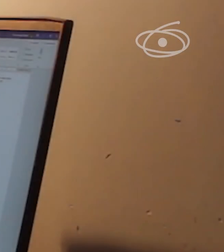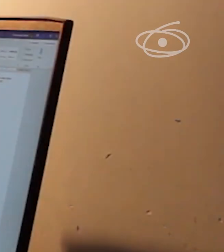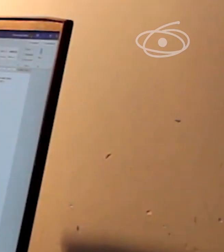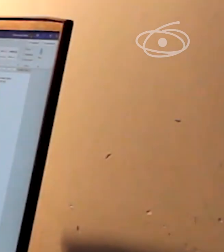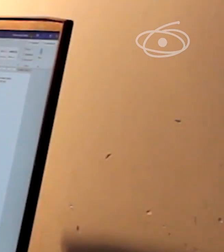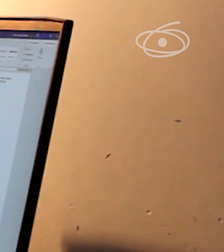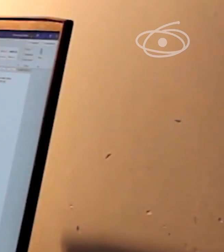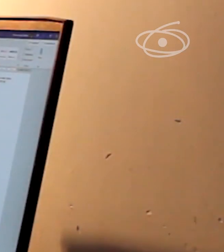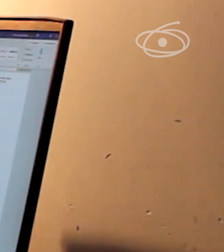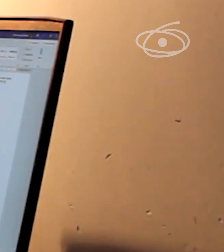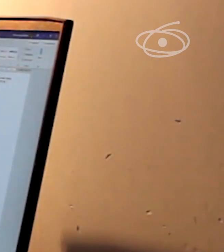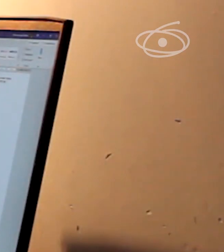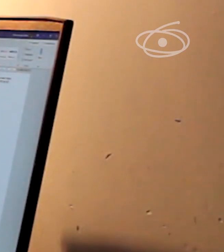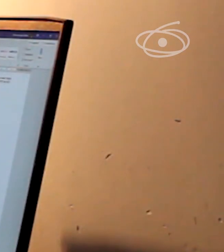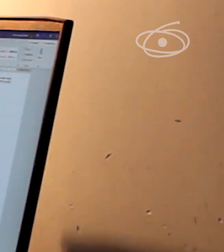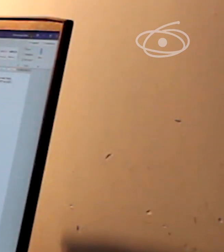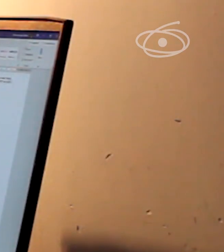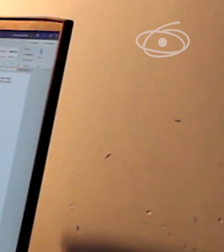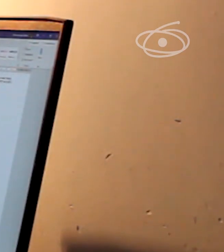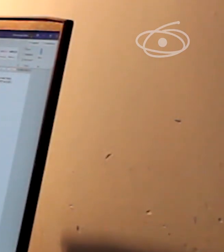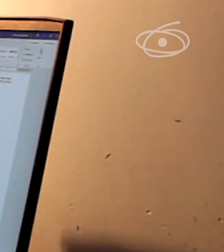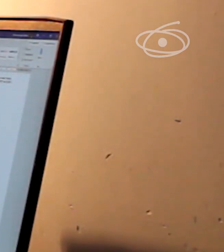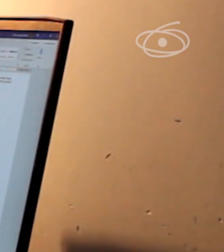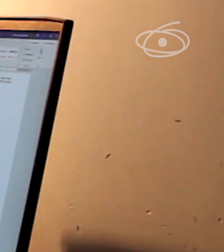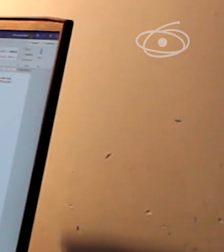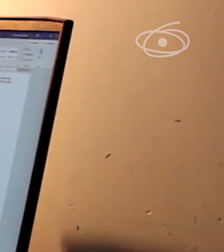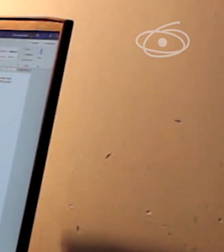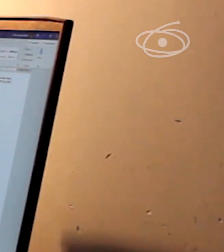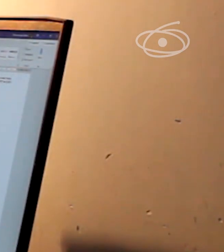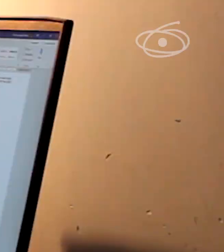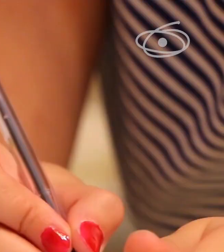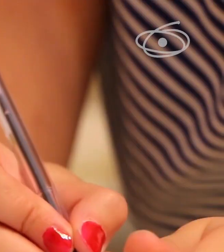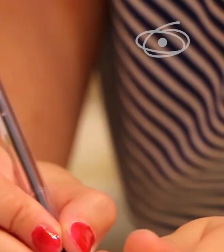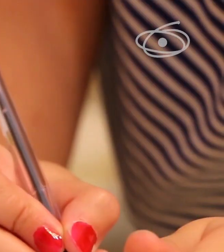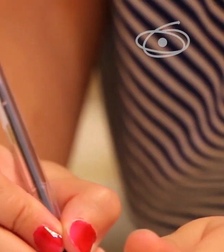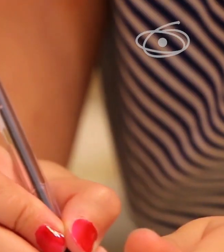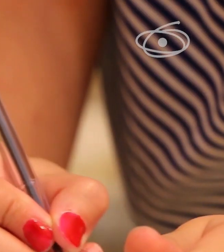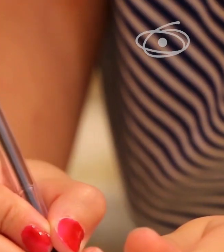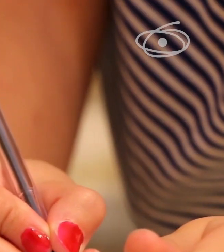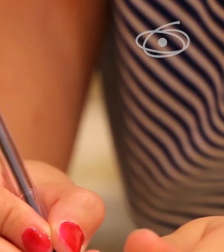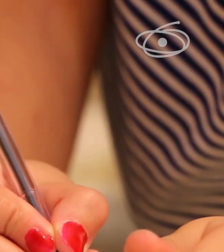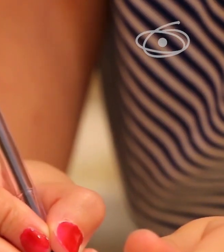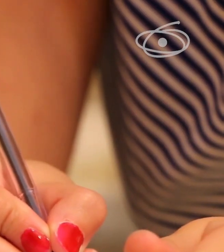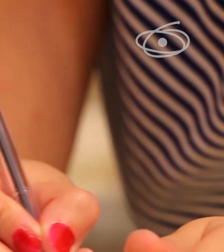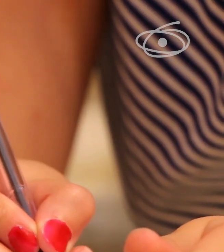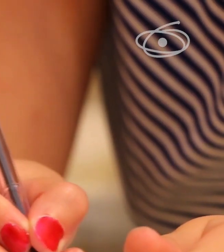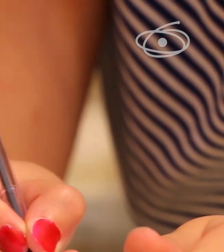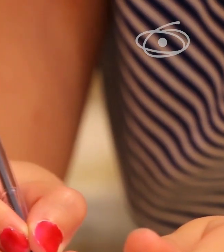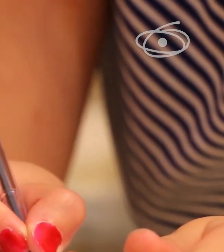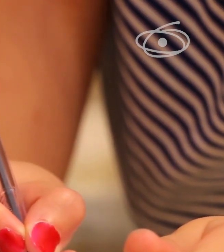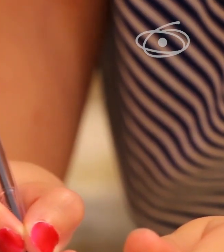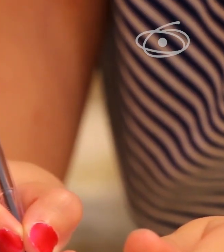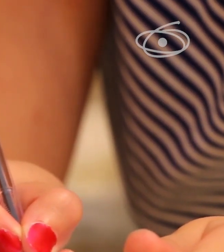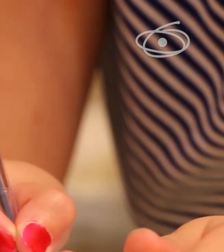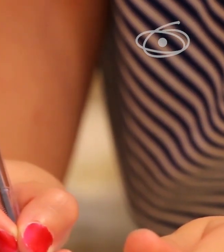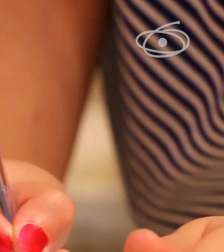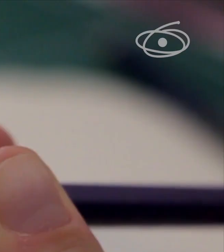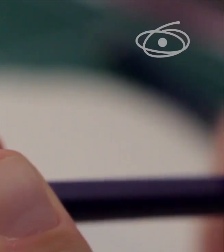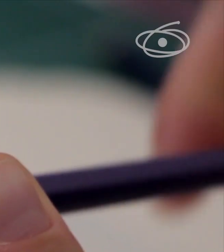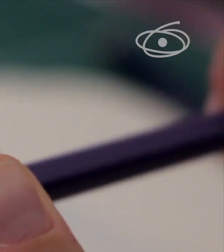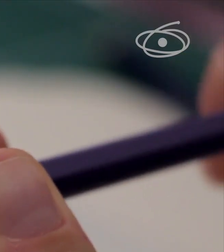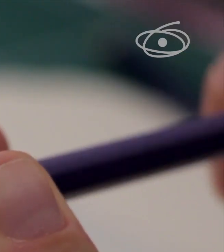Já estão abertas as inscrições para o curso online gratuito de alfabetização baseada na ciência.